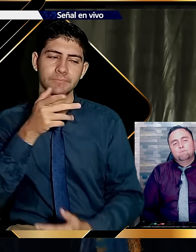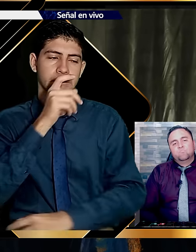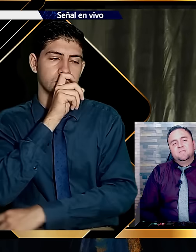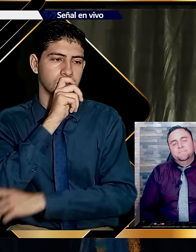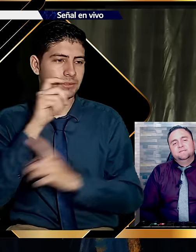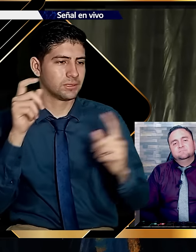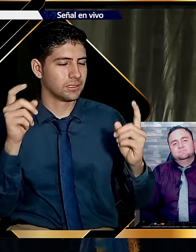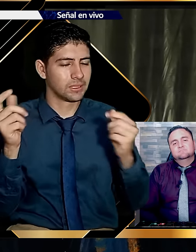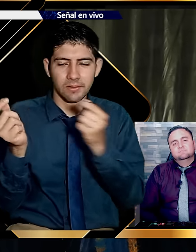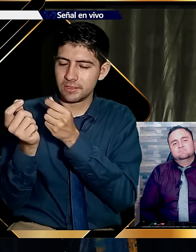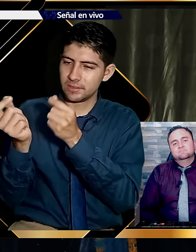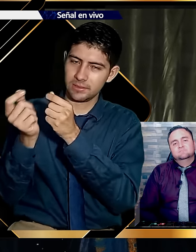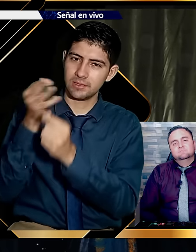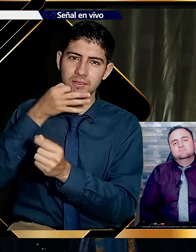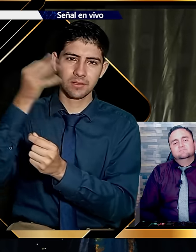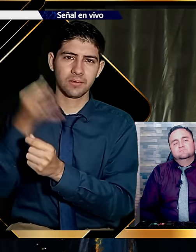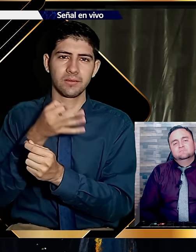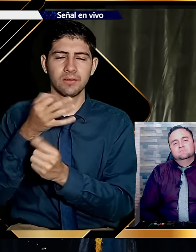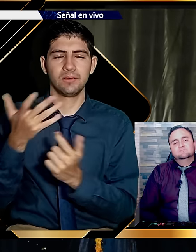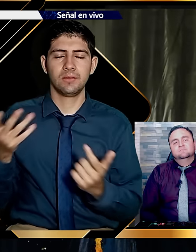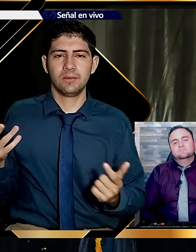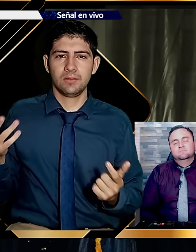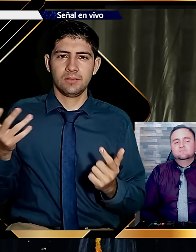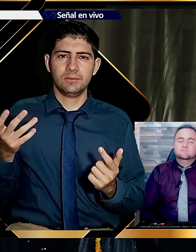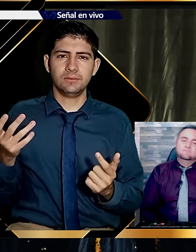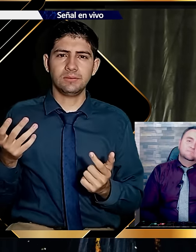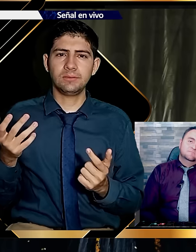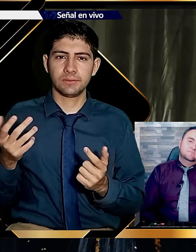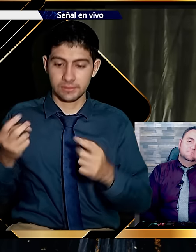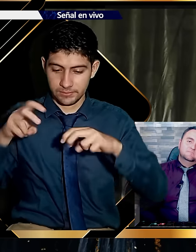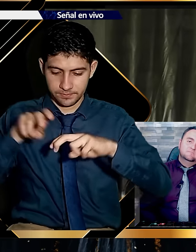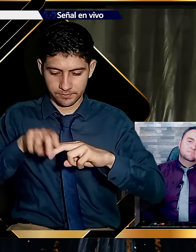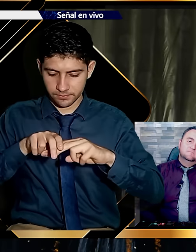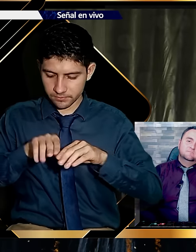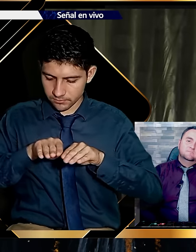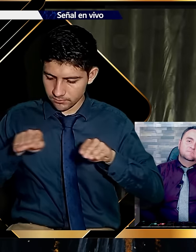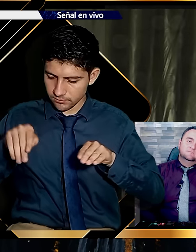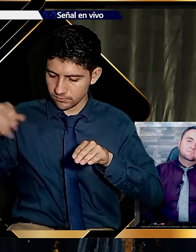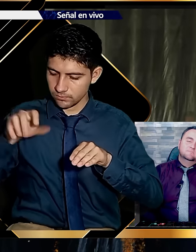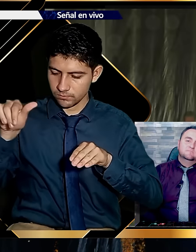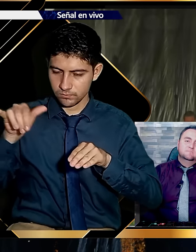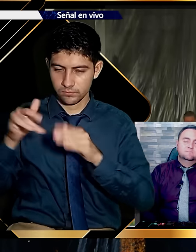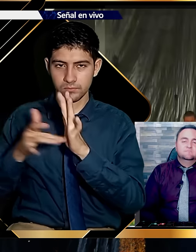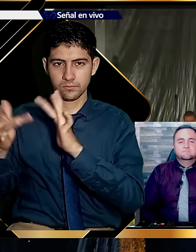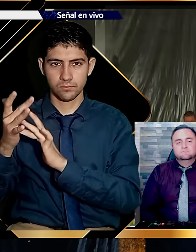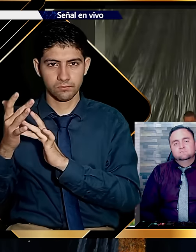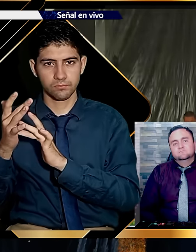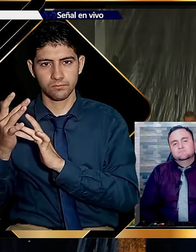Concluí. Como estando tan cerca de la verdad. Como sentado a la mesa. veces.